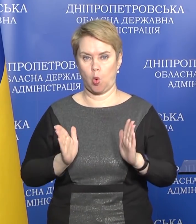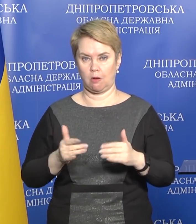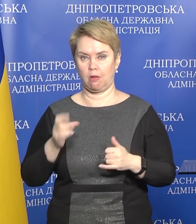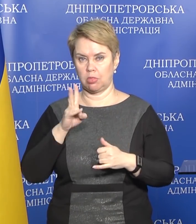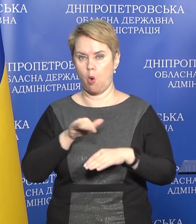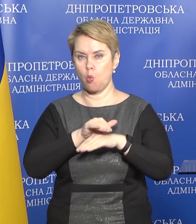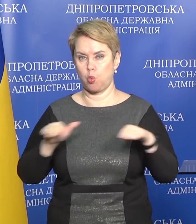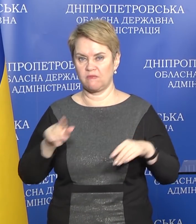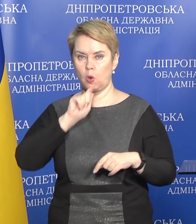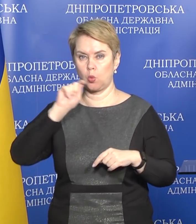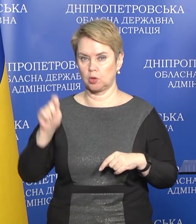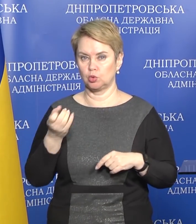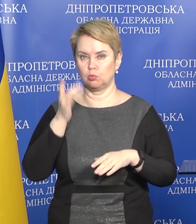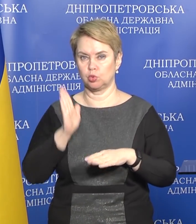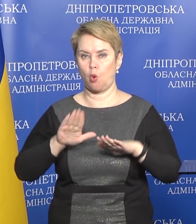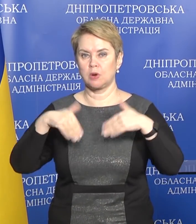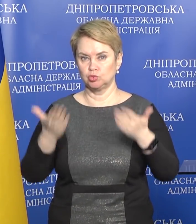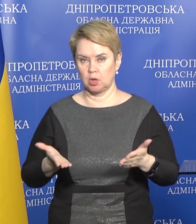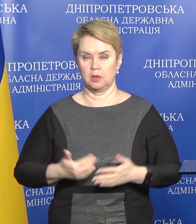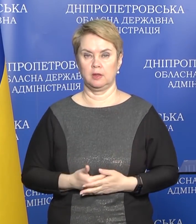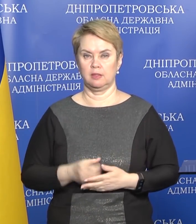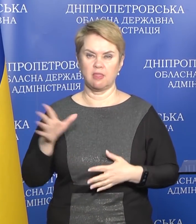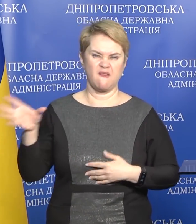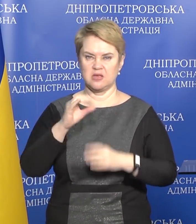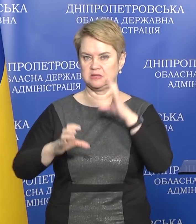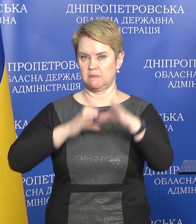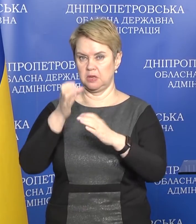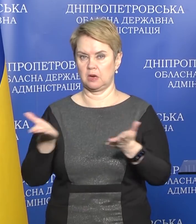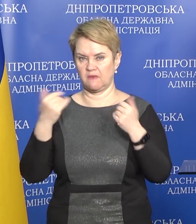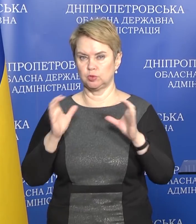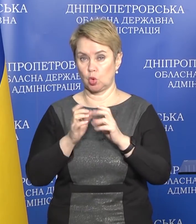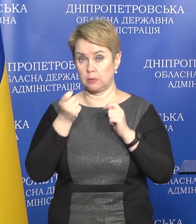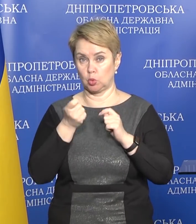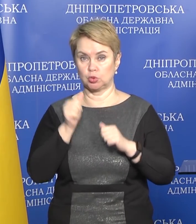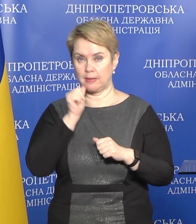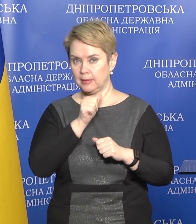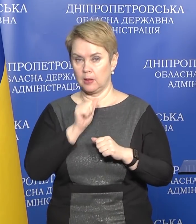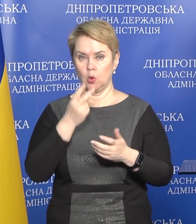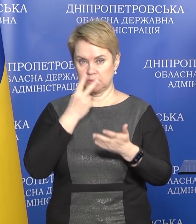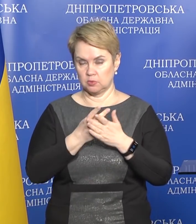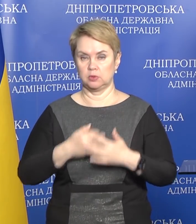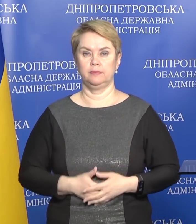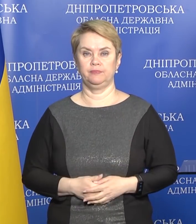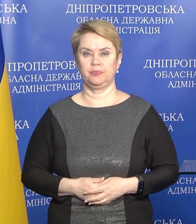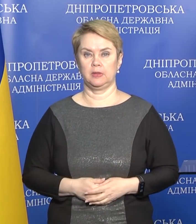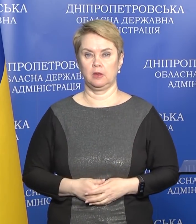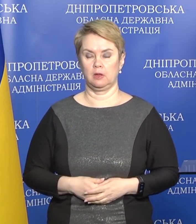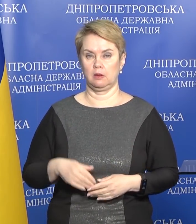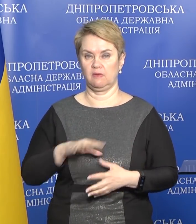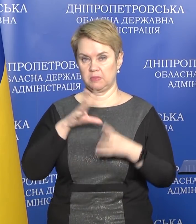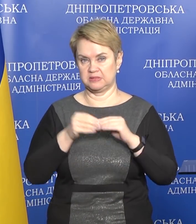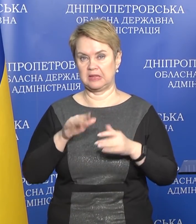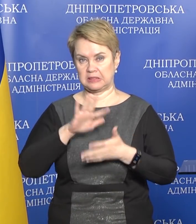на уровне Украины, а это будет обращение на весь мир. Давайте сохраним чуть-чуть интригу, и в принципе дальше,